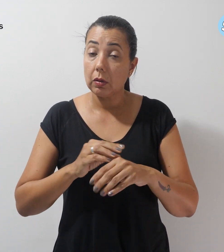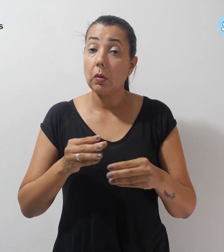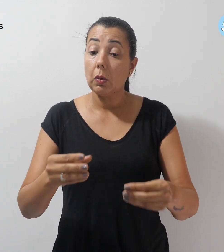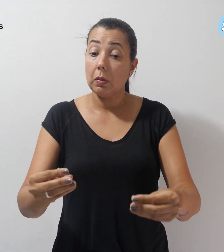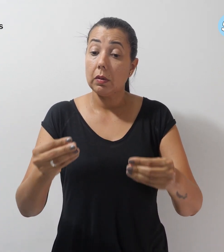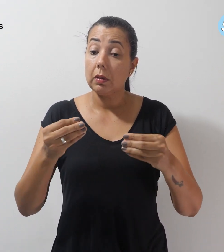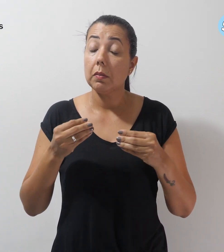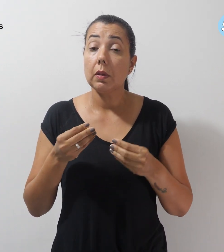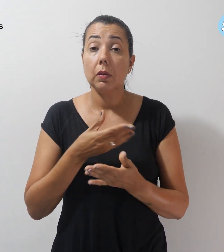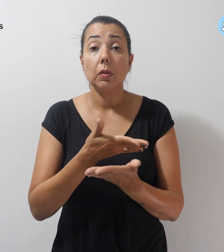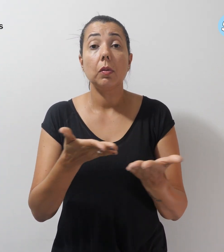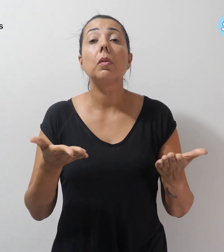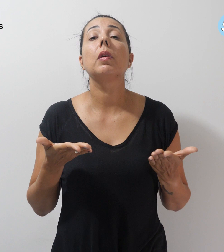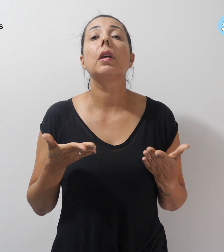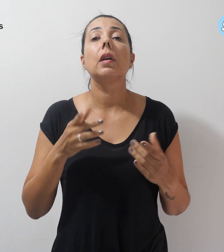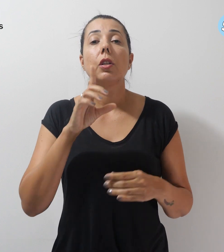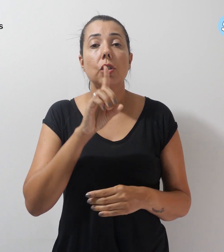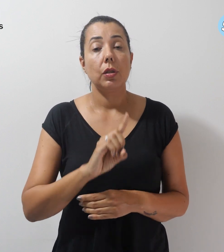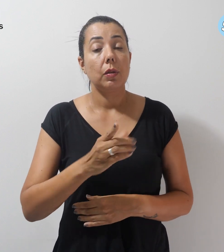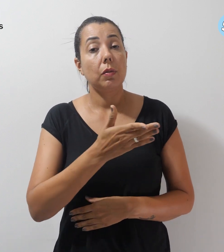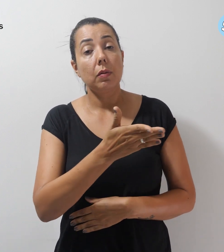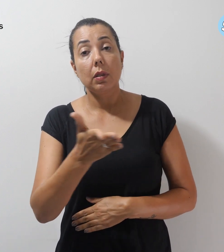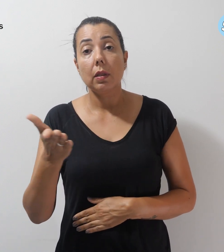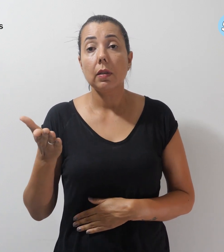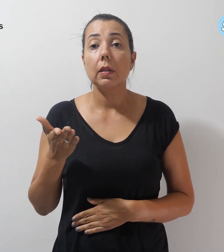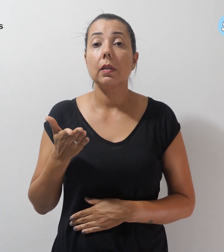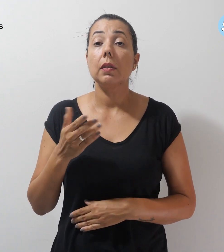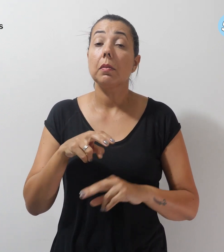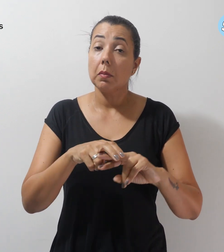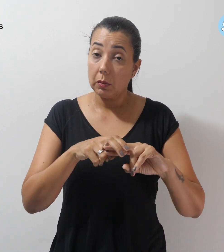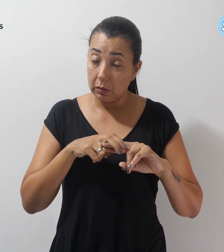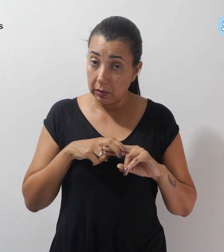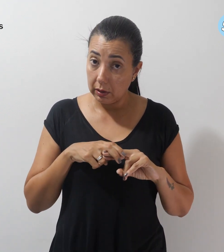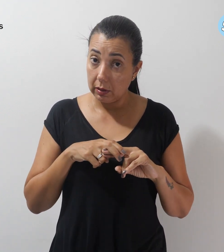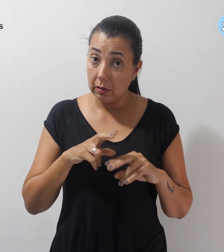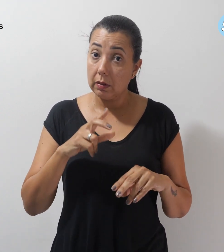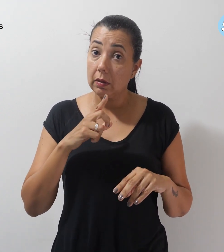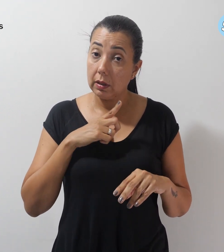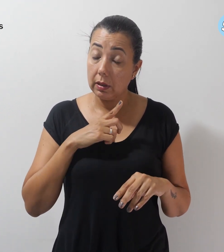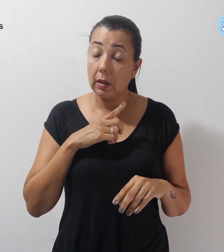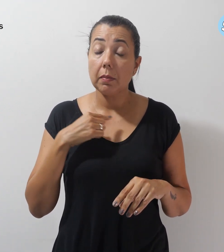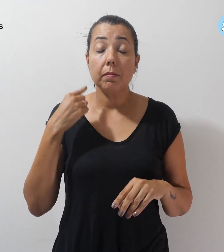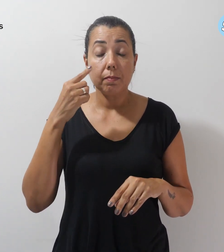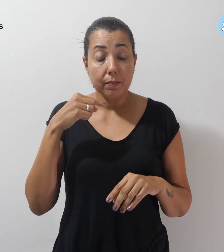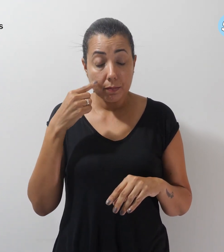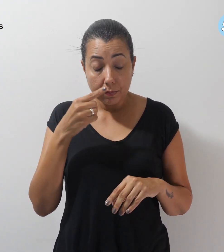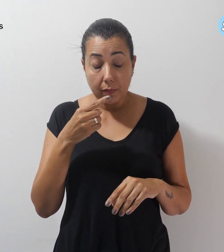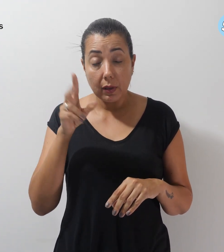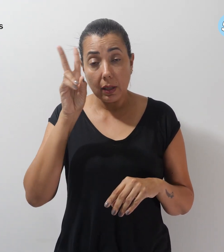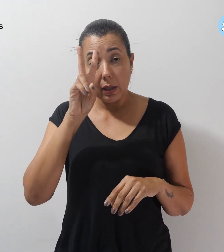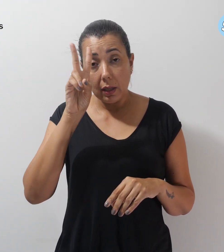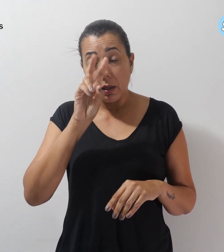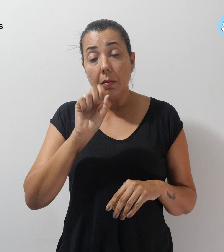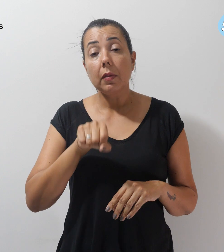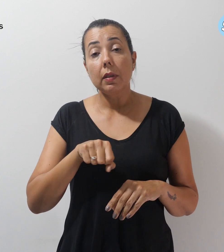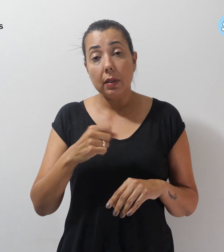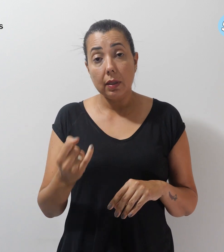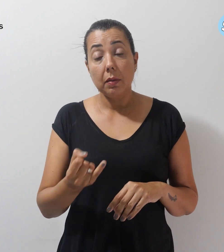daquilo que é direito deles. Por isso, a parlamentar reforça que é importante que os